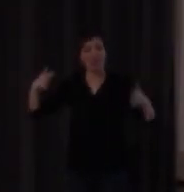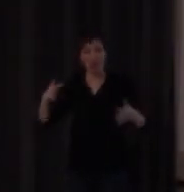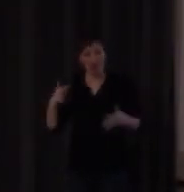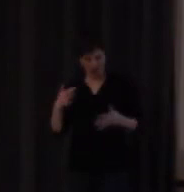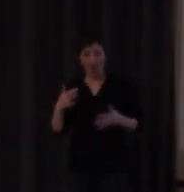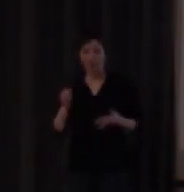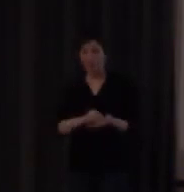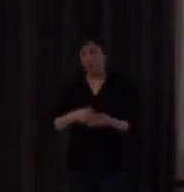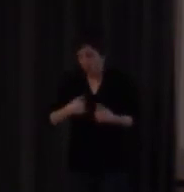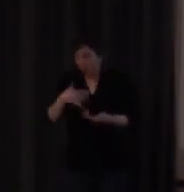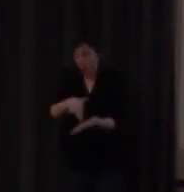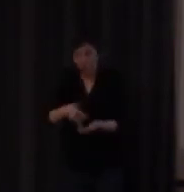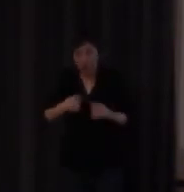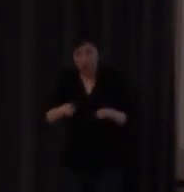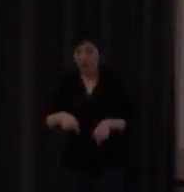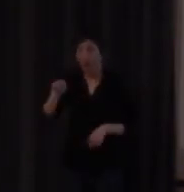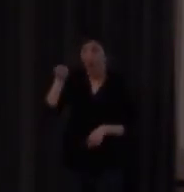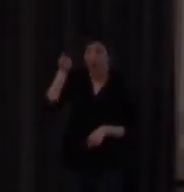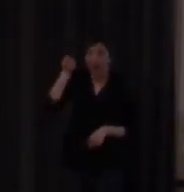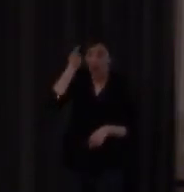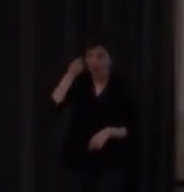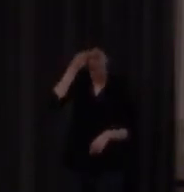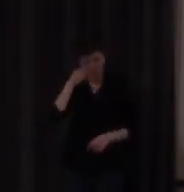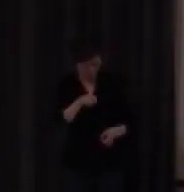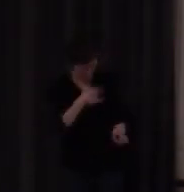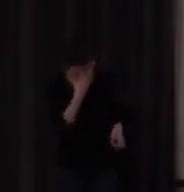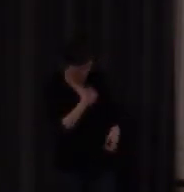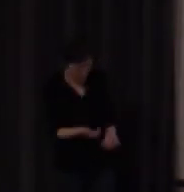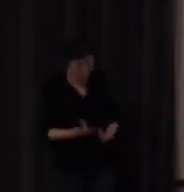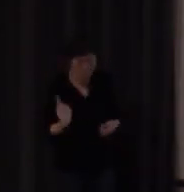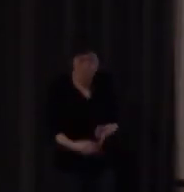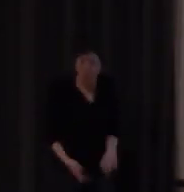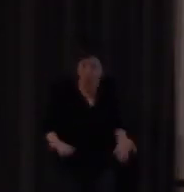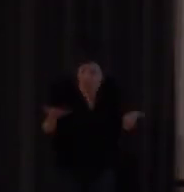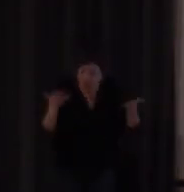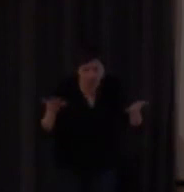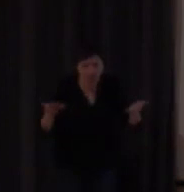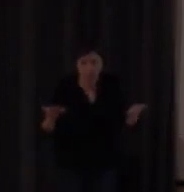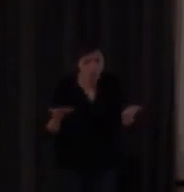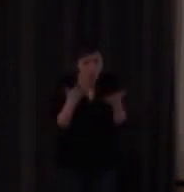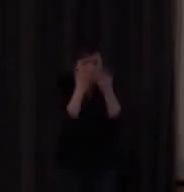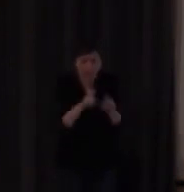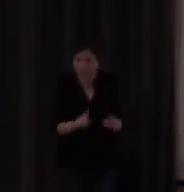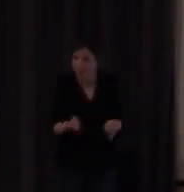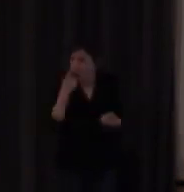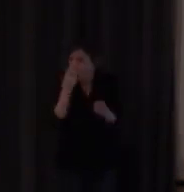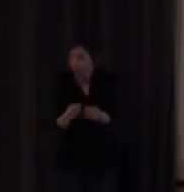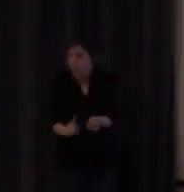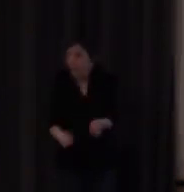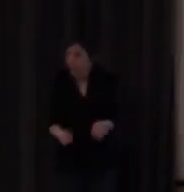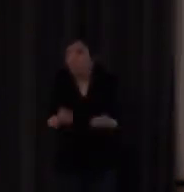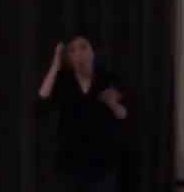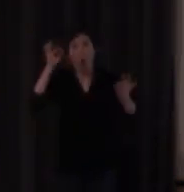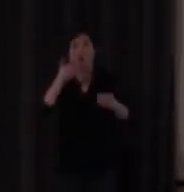muchas veces a mí me ha pasado con mis alumnos es decir pero ¿de dónde has sacado eso? claro pues él lógico si en una